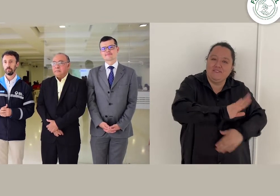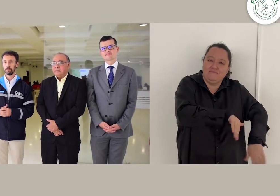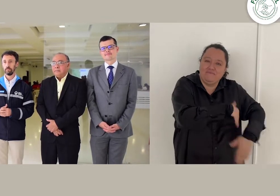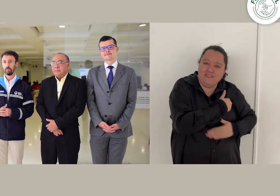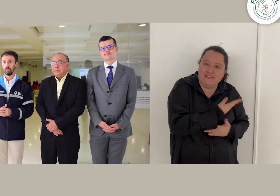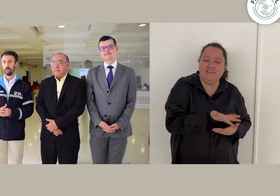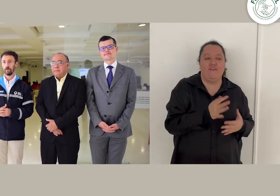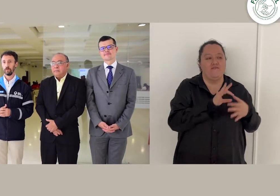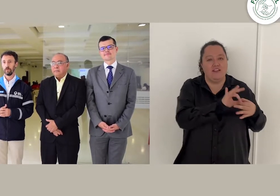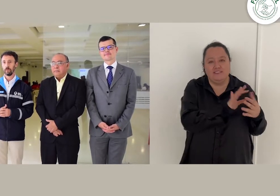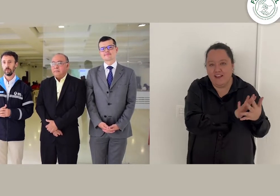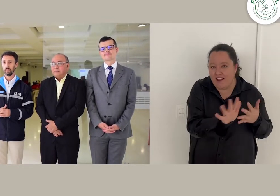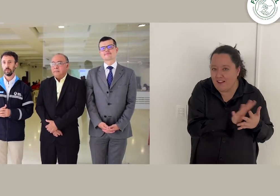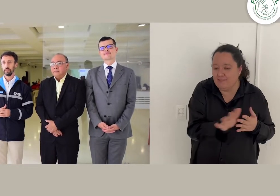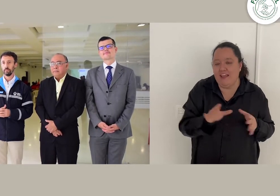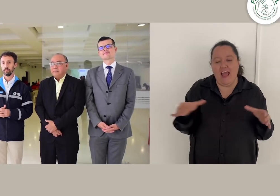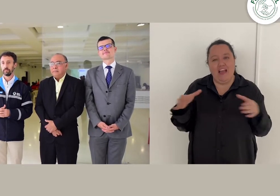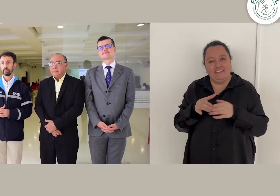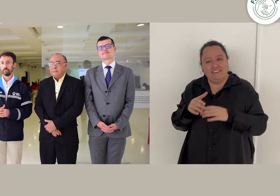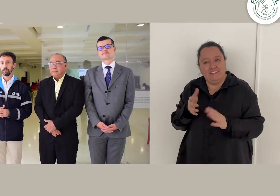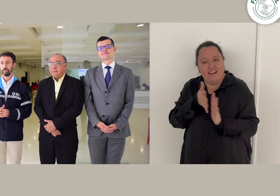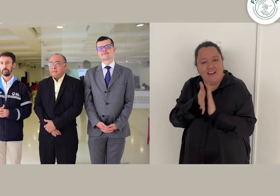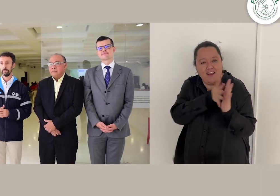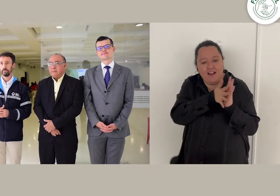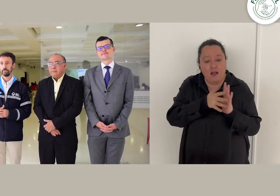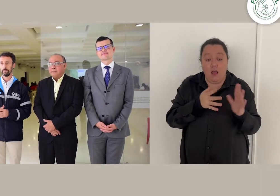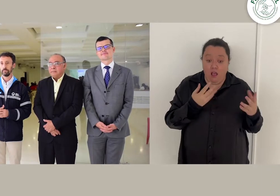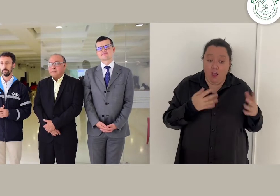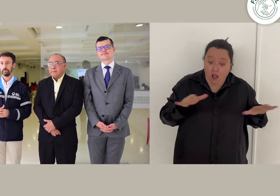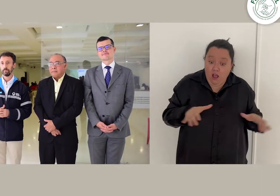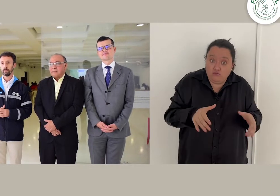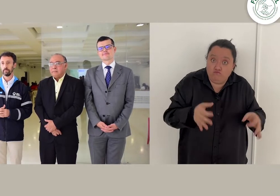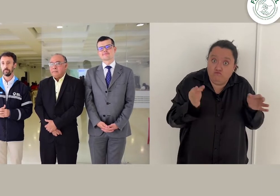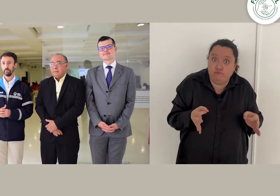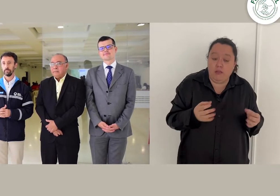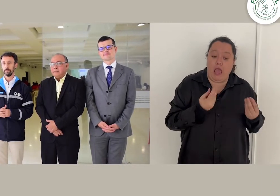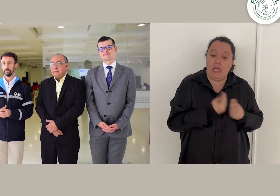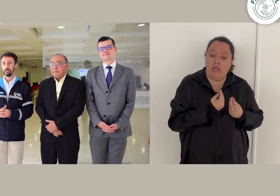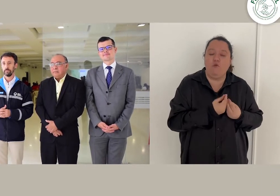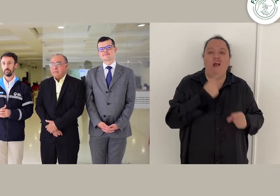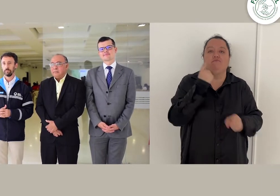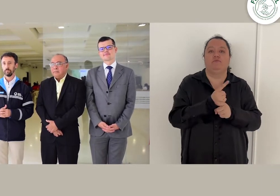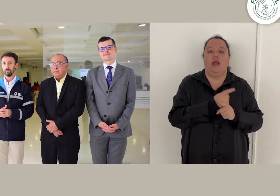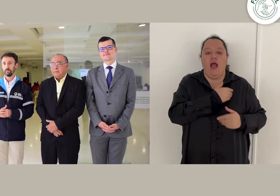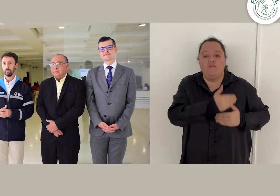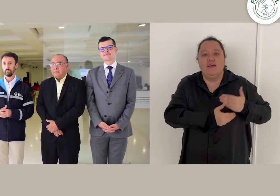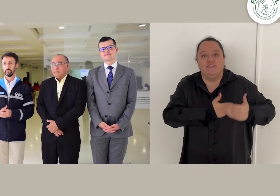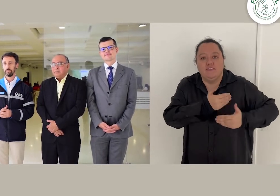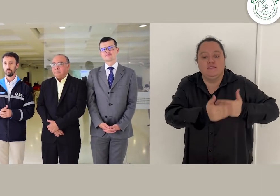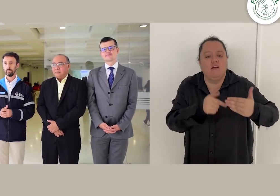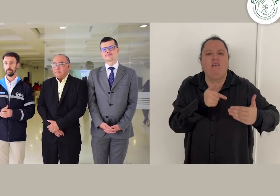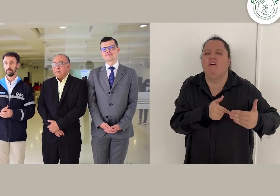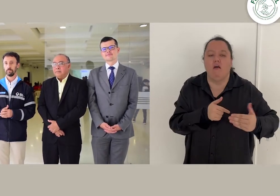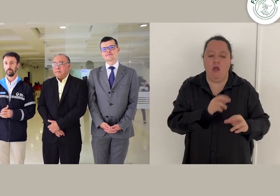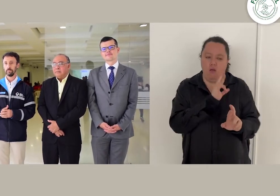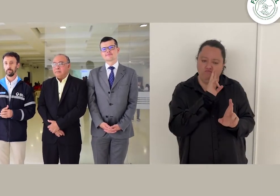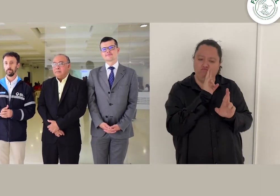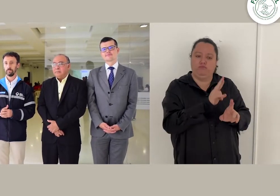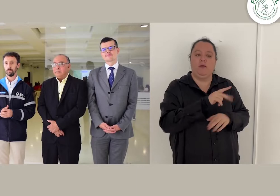dicho FENASPOL, como lo ha dicho la agencia, es con hechos y en equipo que estamos cumpliendo y que avanzamos en el reconocimiento de los derechos de las personas